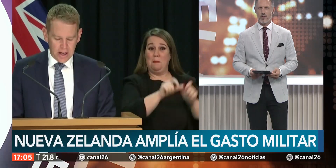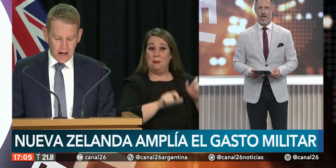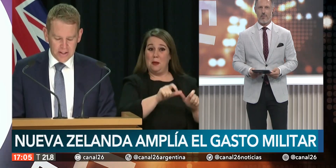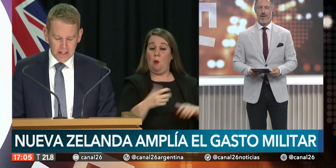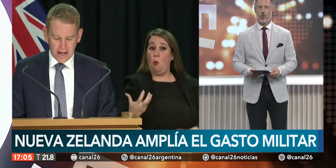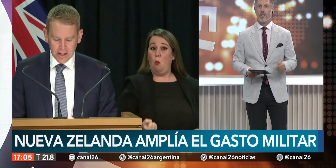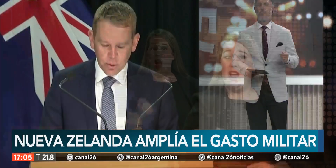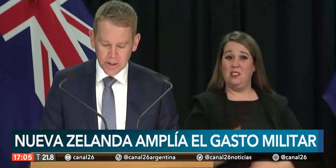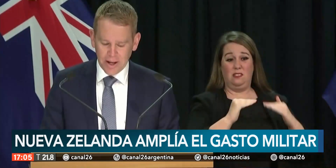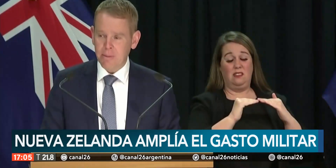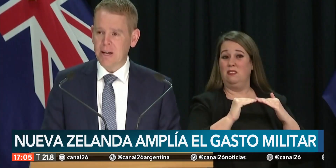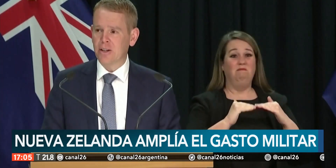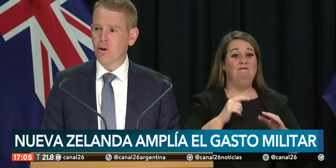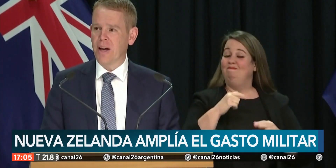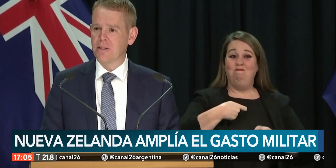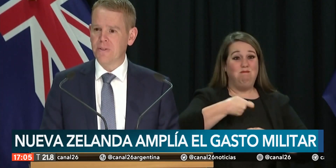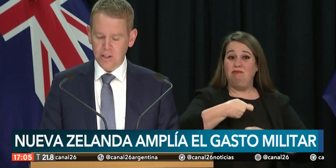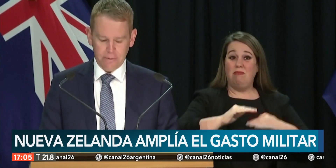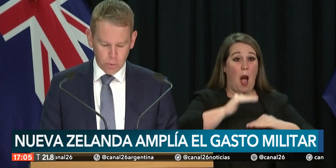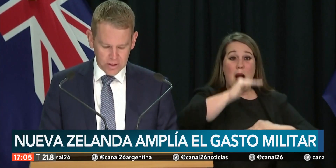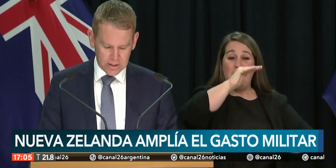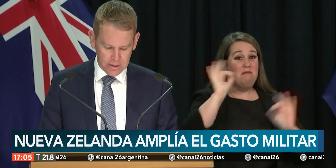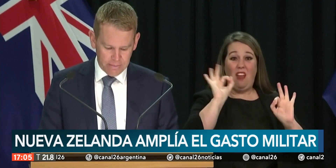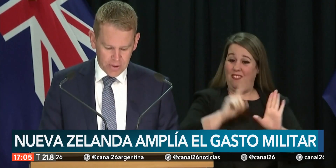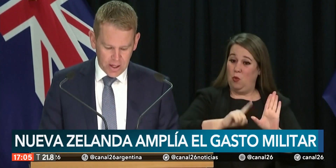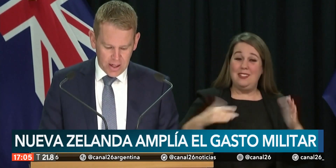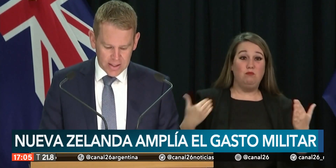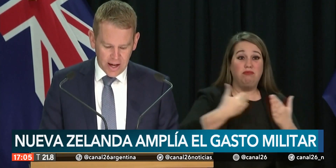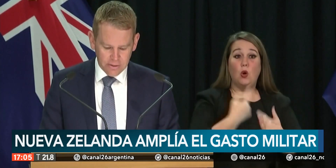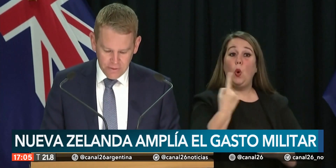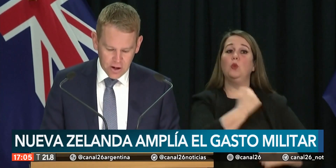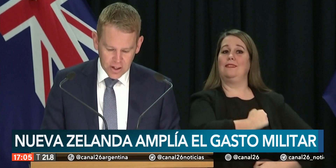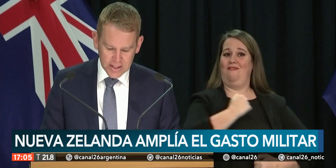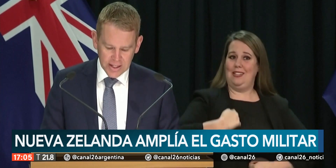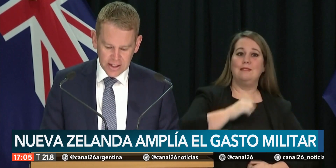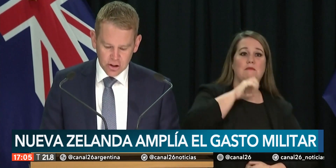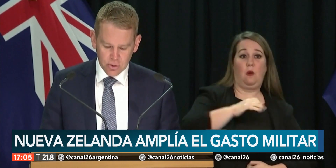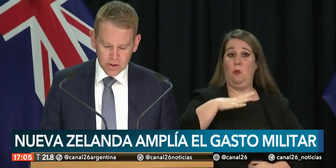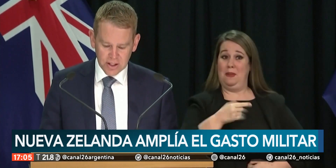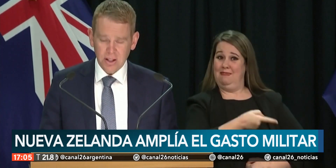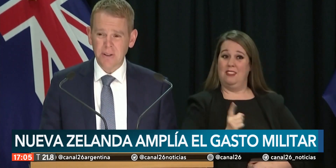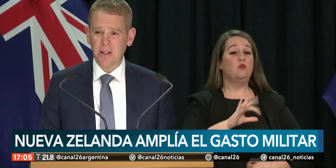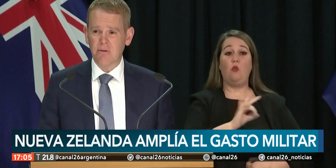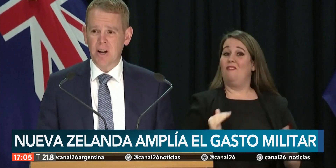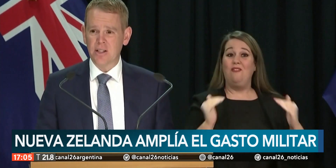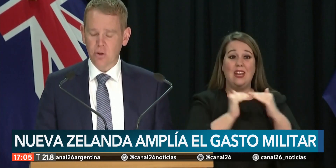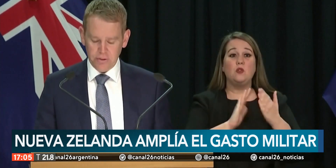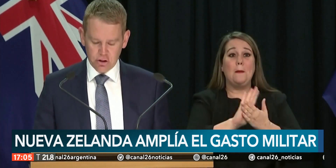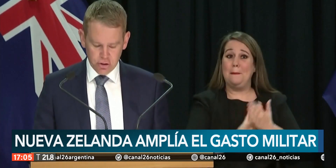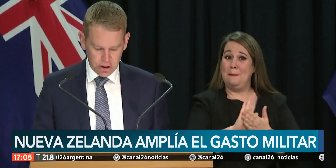términos de armamento y de personal vinculado justamente con las milicias. Y de hecho, Nueva Zelanda va a invertir 256